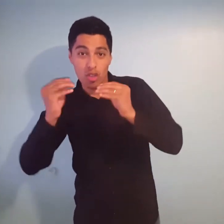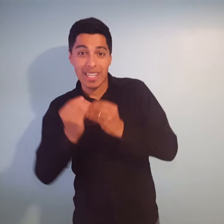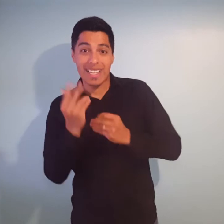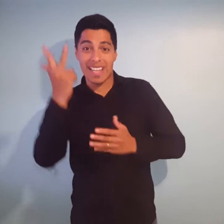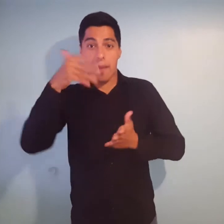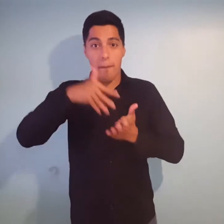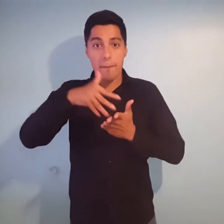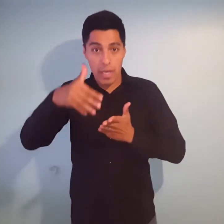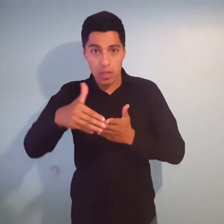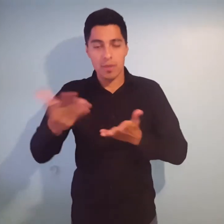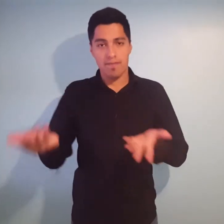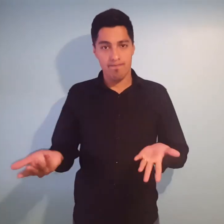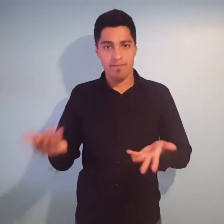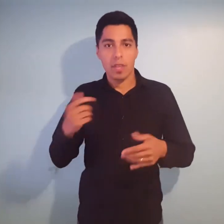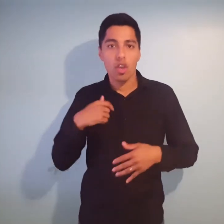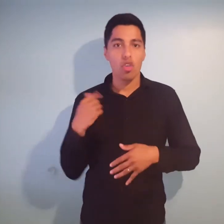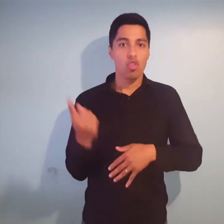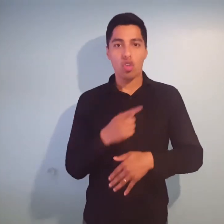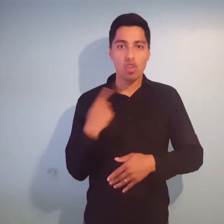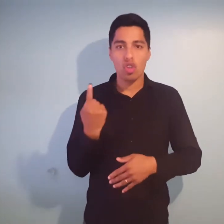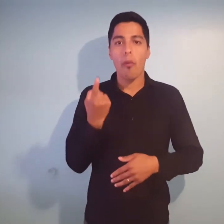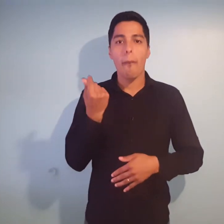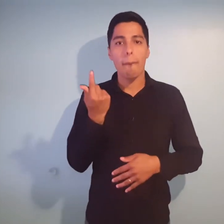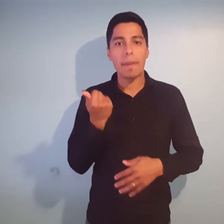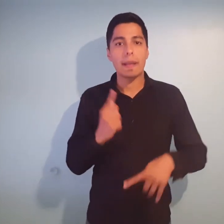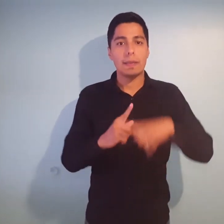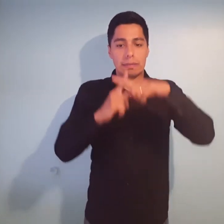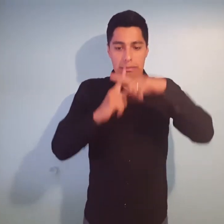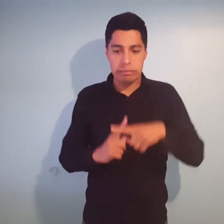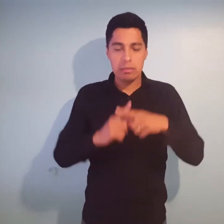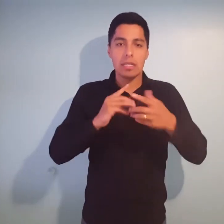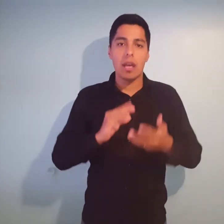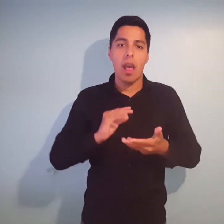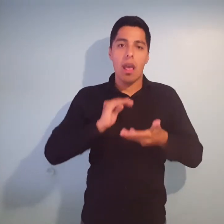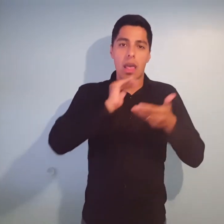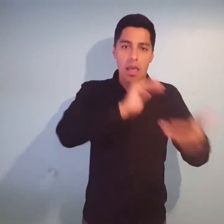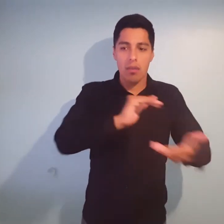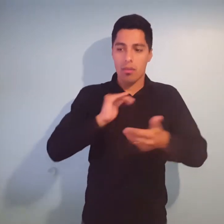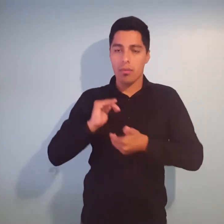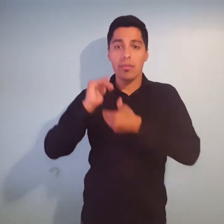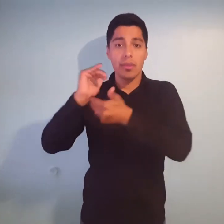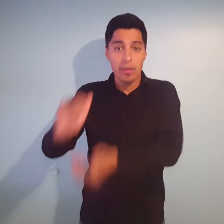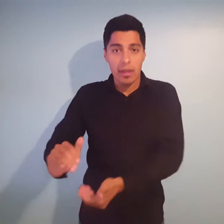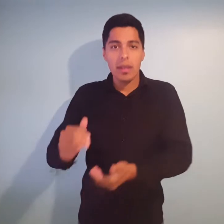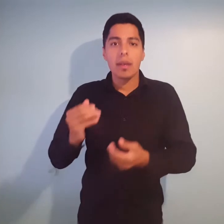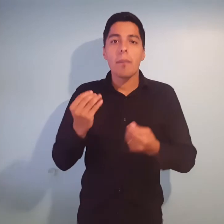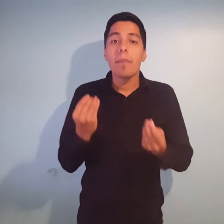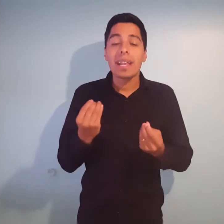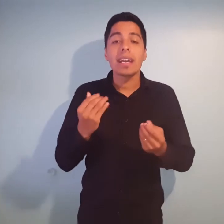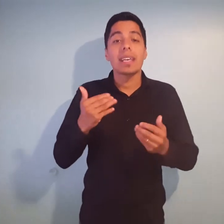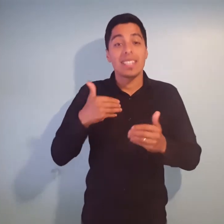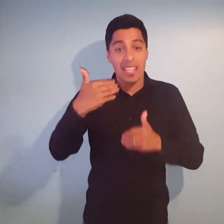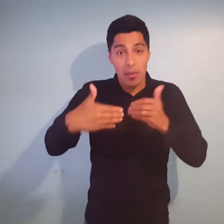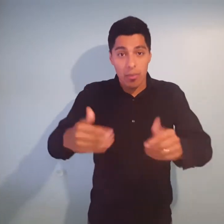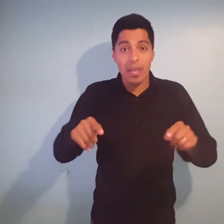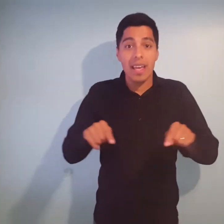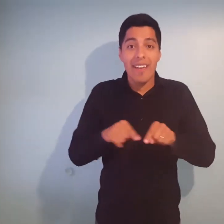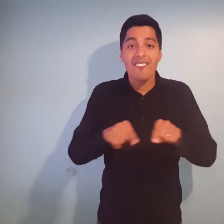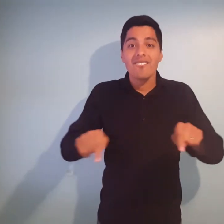Por eso, ampliaremos la partida presupuestaria para hacer frente a esta situación y avancear hacia un sistema de viandas que